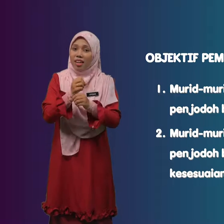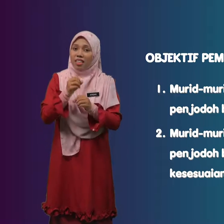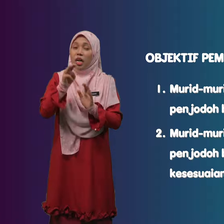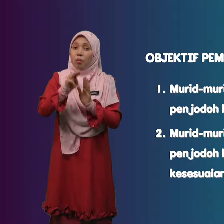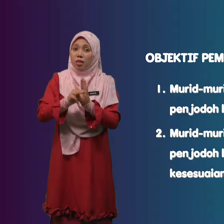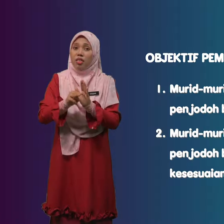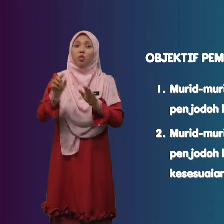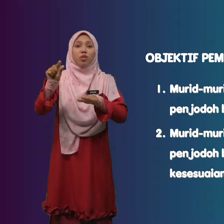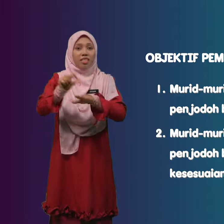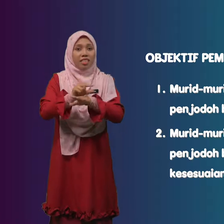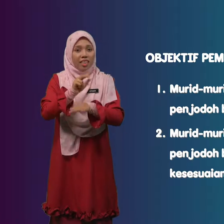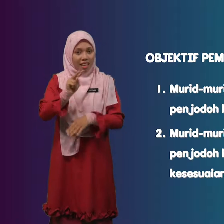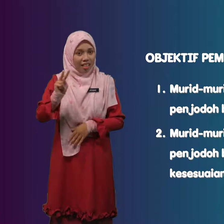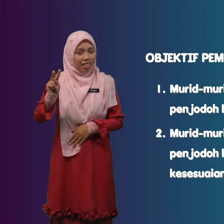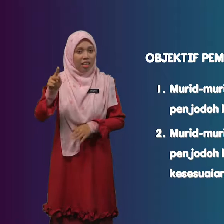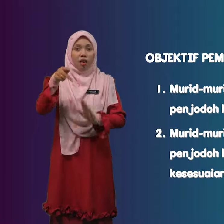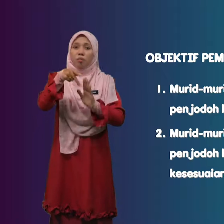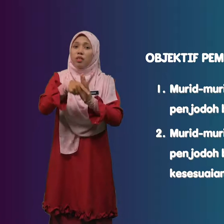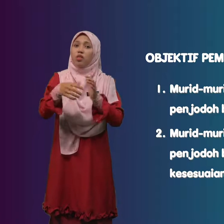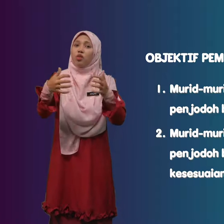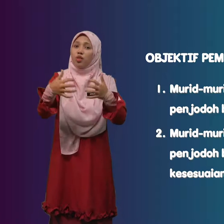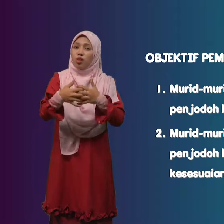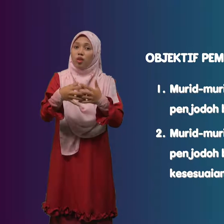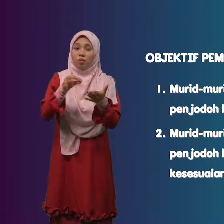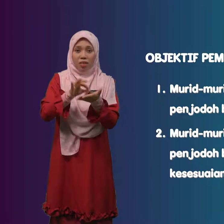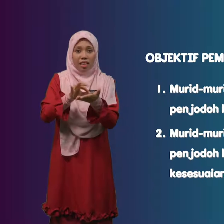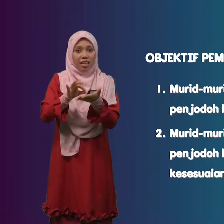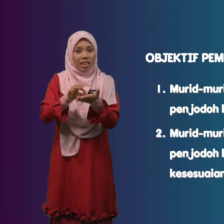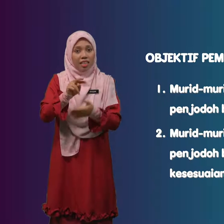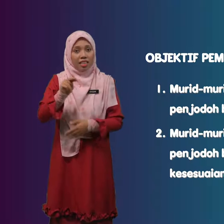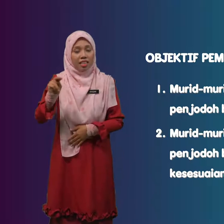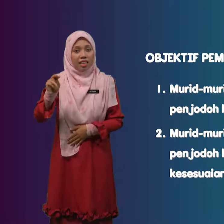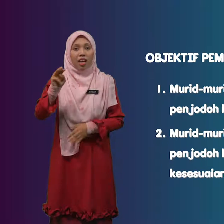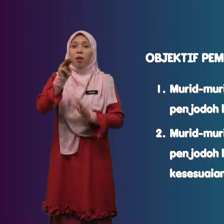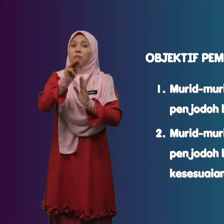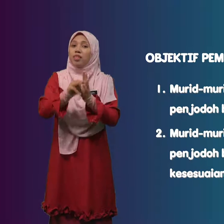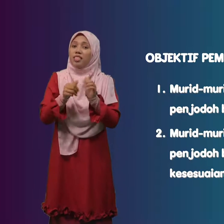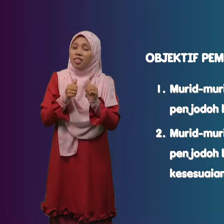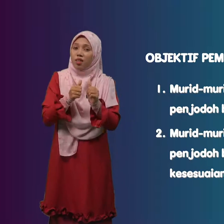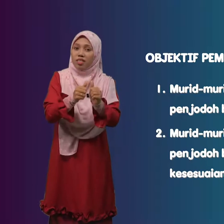mengenal pasti penjodoh bilangan mengikut